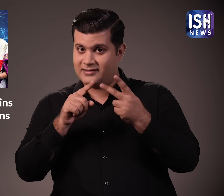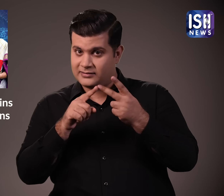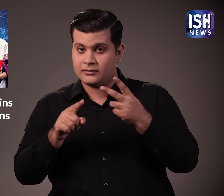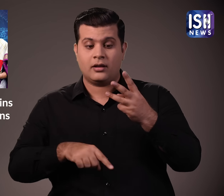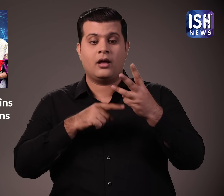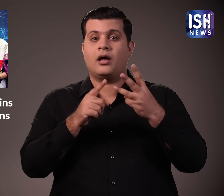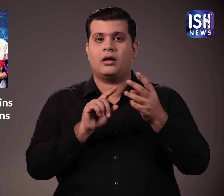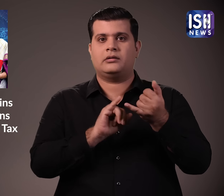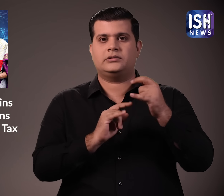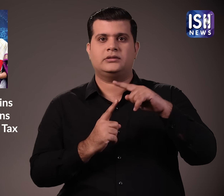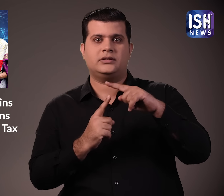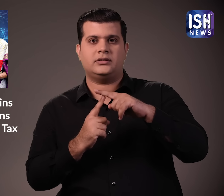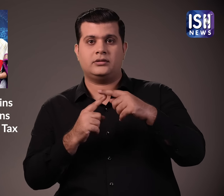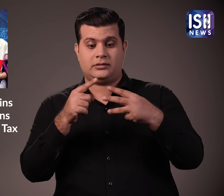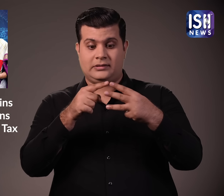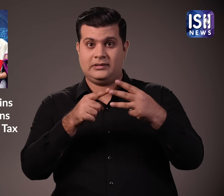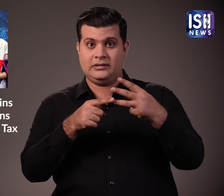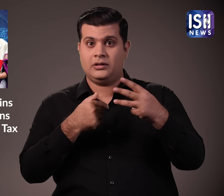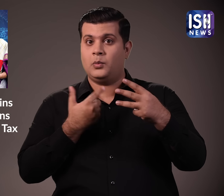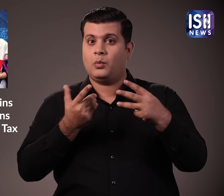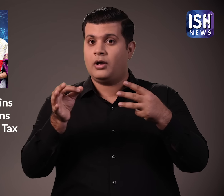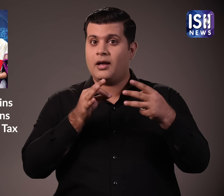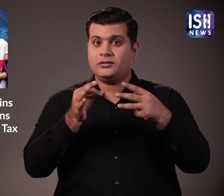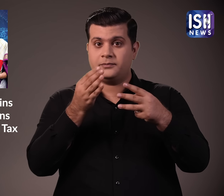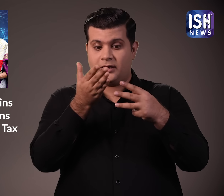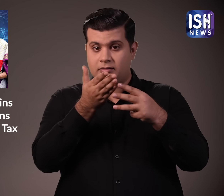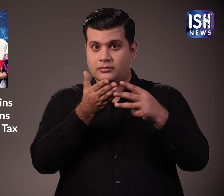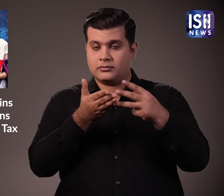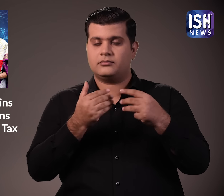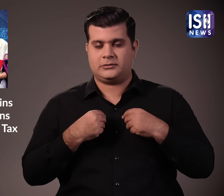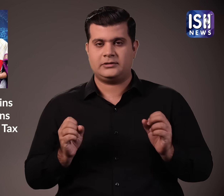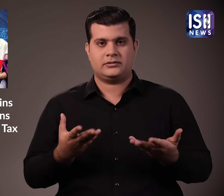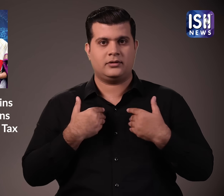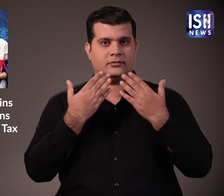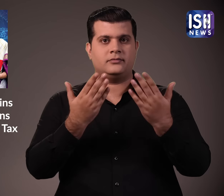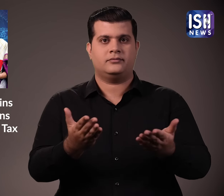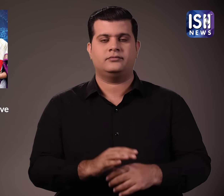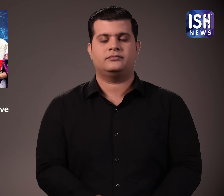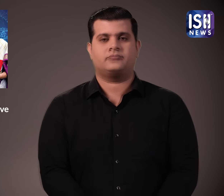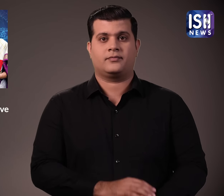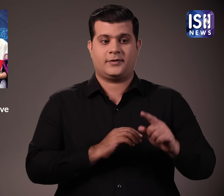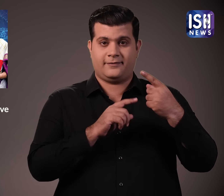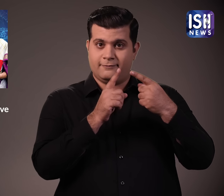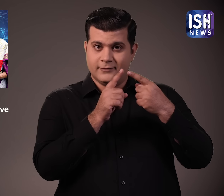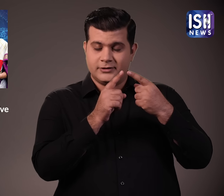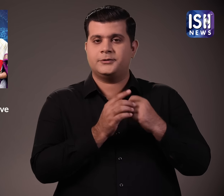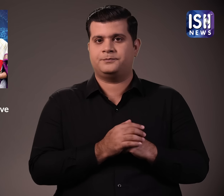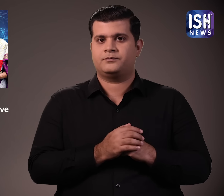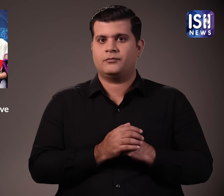तीसरा Security Transaction Tax अब मैं इन में इसे प्रत्यक को समझाऊंगा Short Term